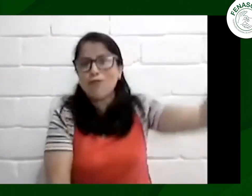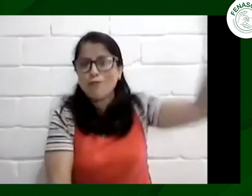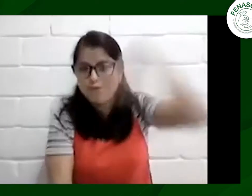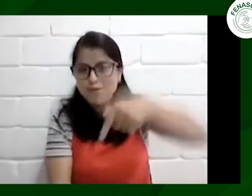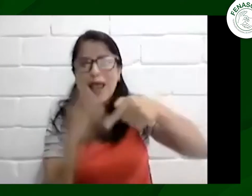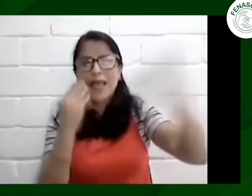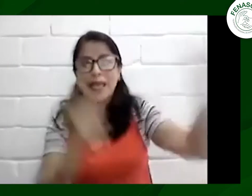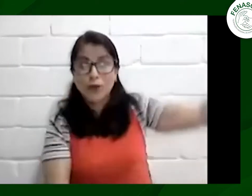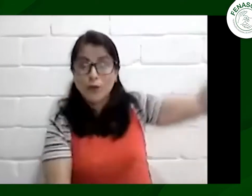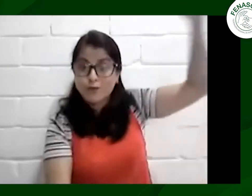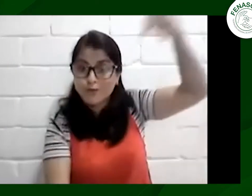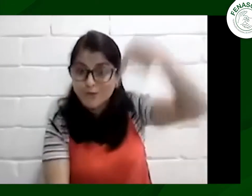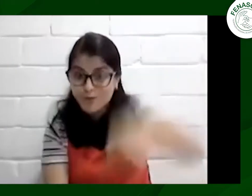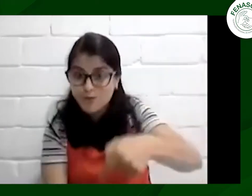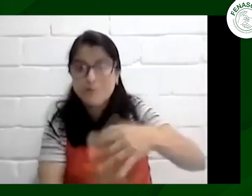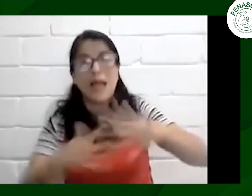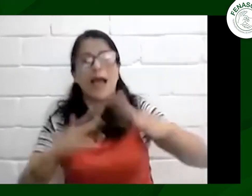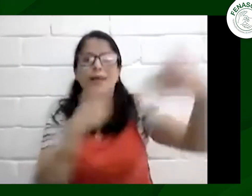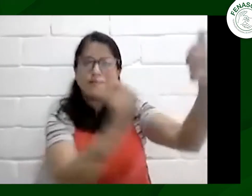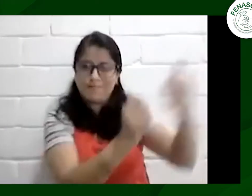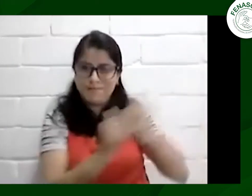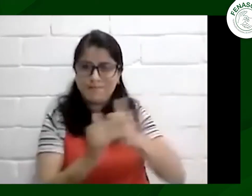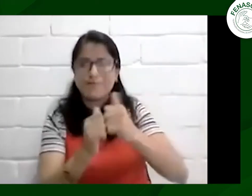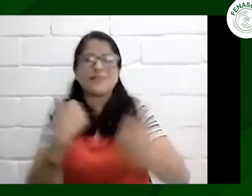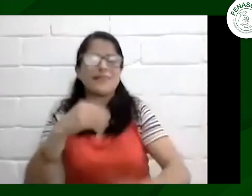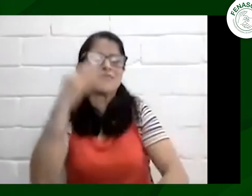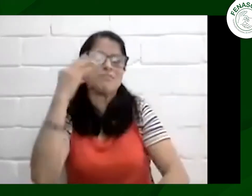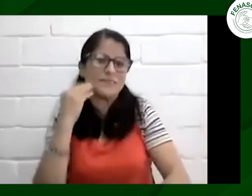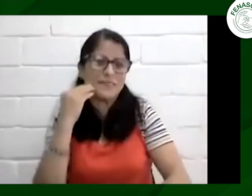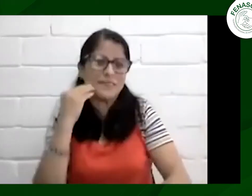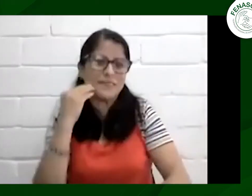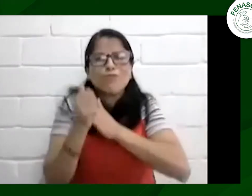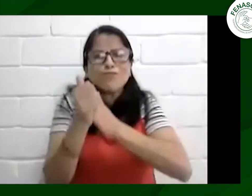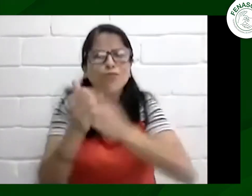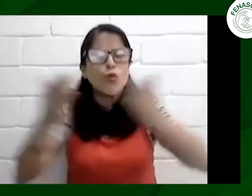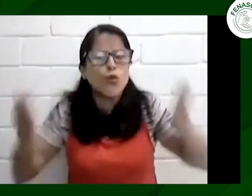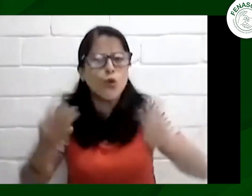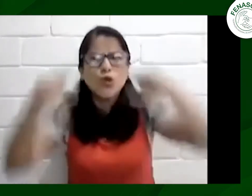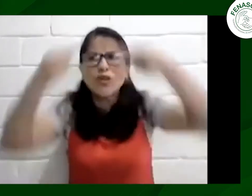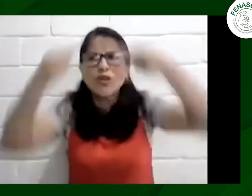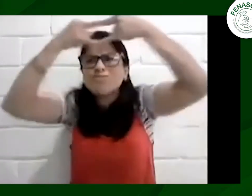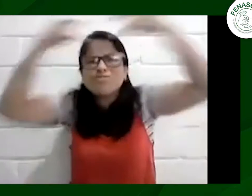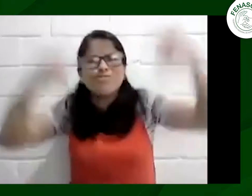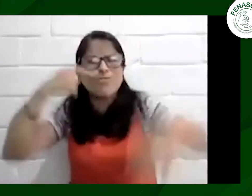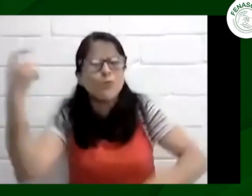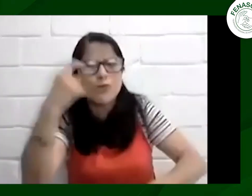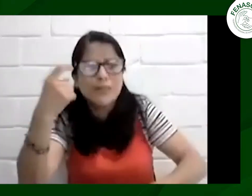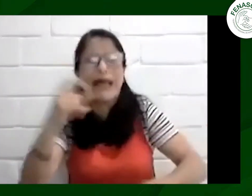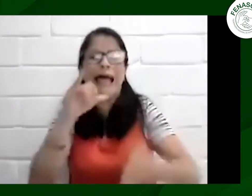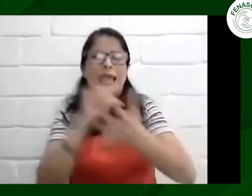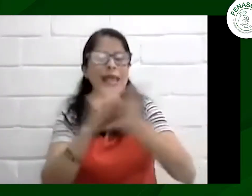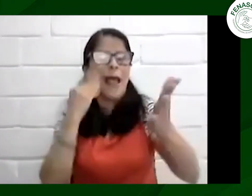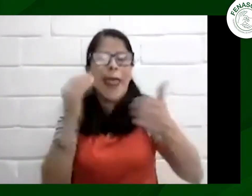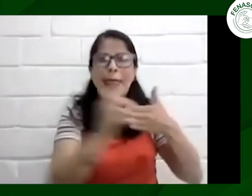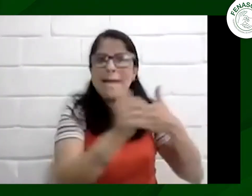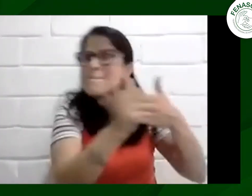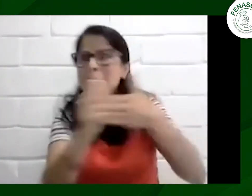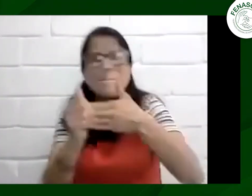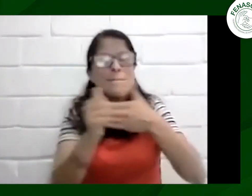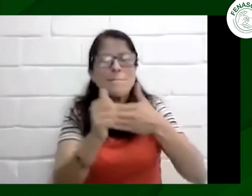utilización de esto posteriormente ya héctor se encontraba aquí en el país y con él fuimos directamente a hacer todas las gestiones